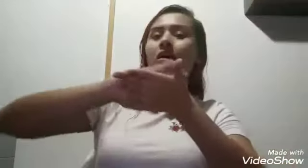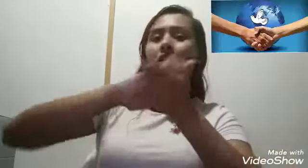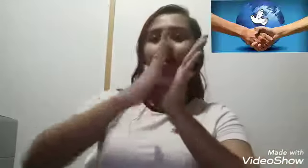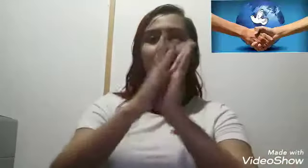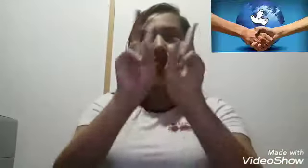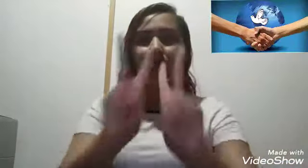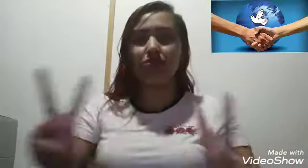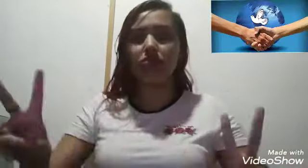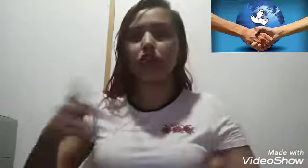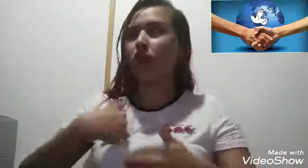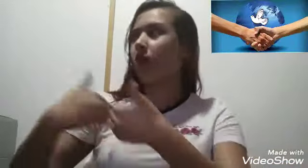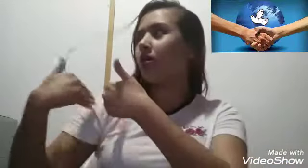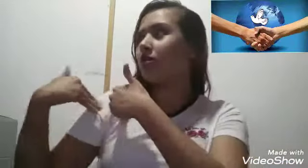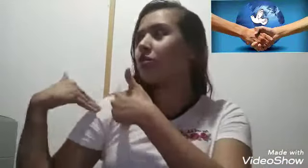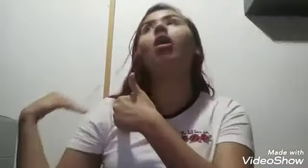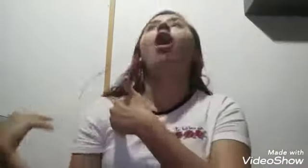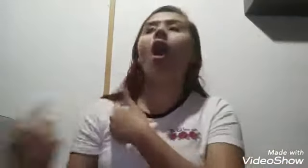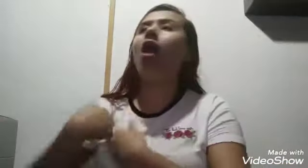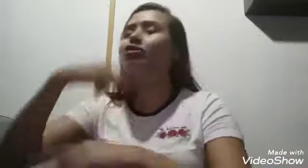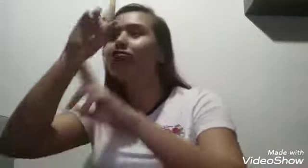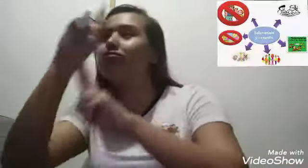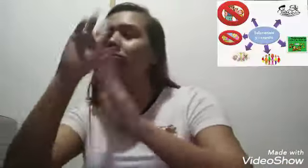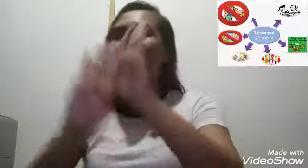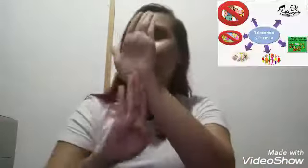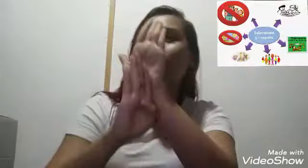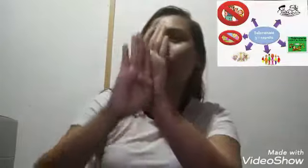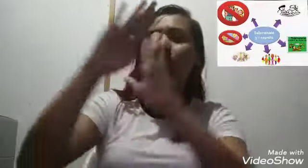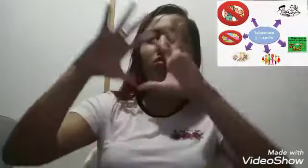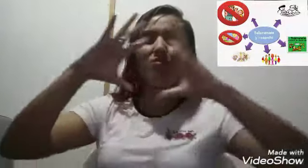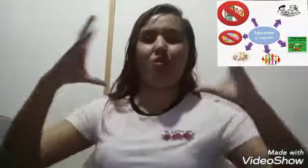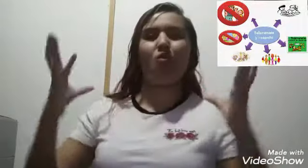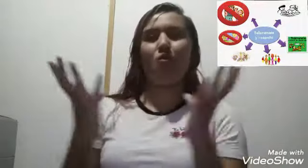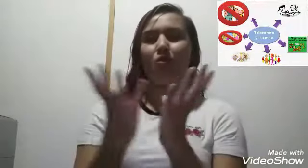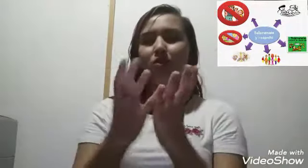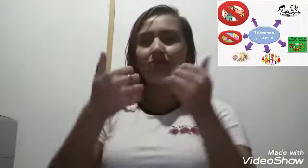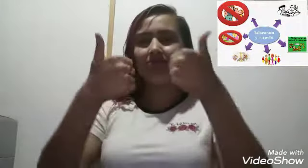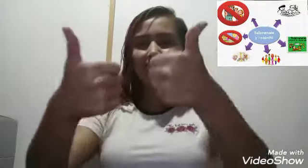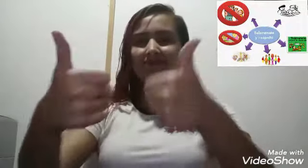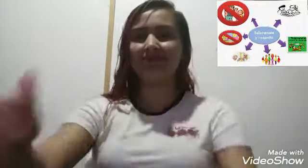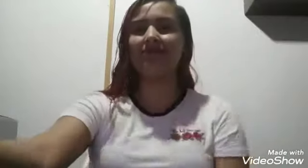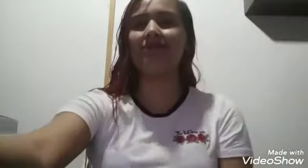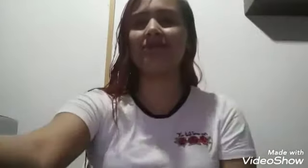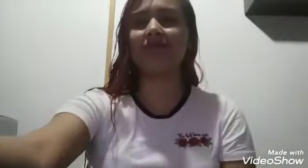alrededor, de esta manera contribuyo a mejorar el mundo en el que vivimos. ¡Gracias!